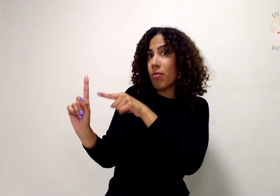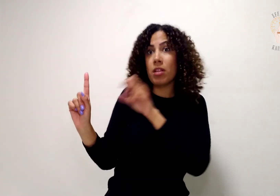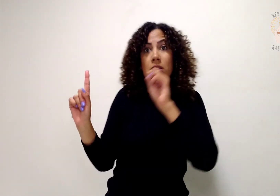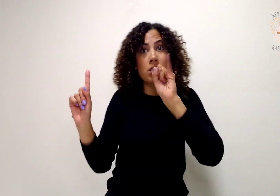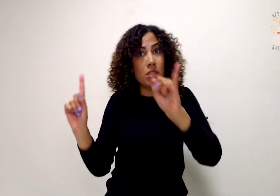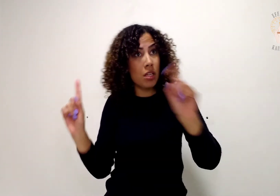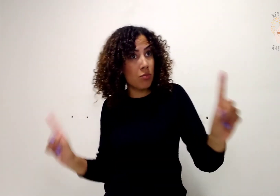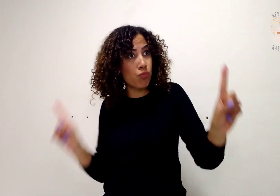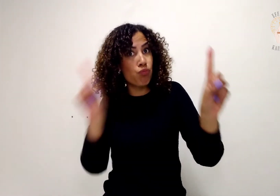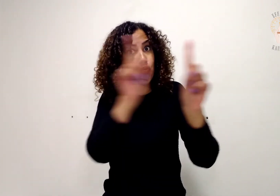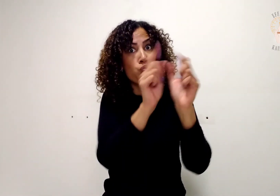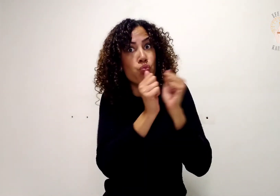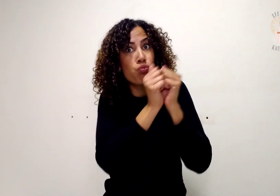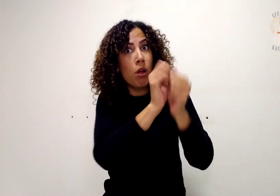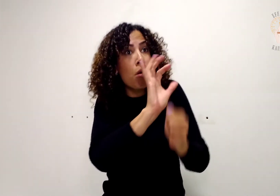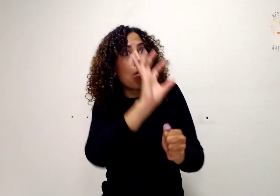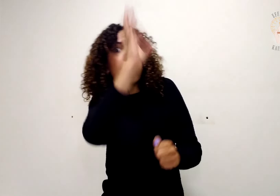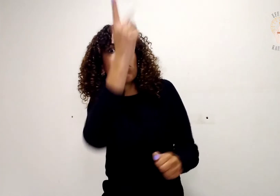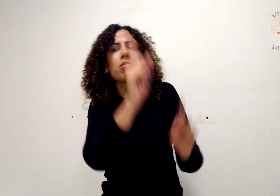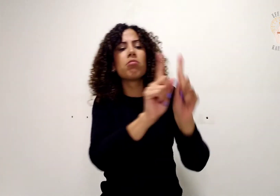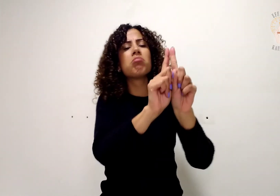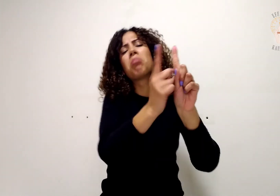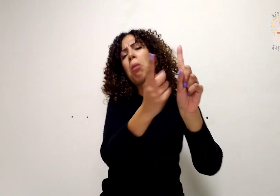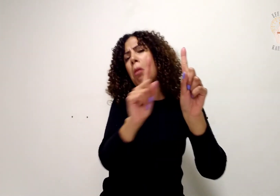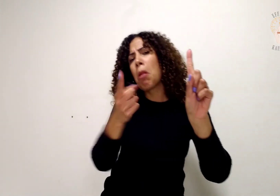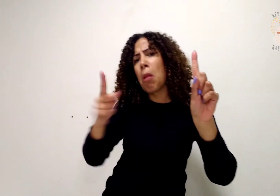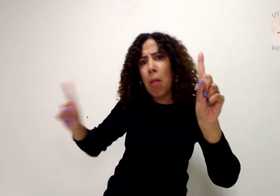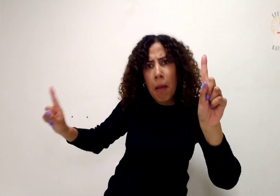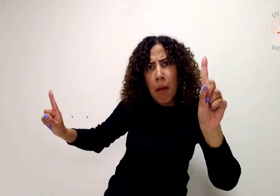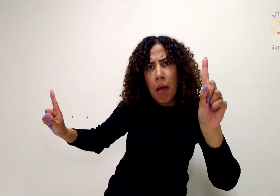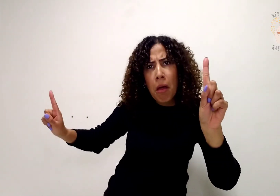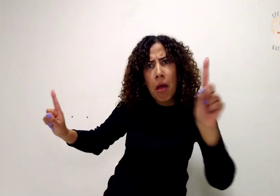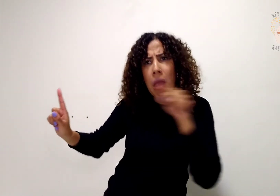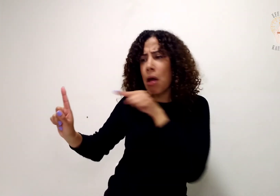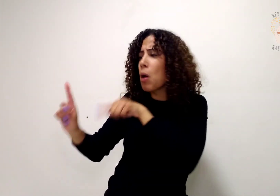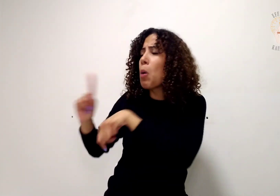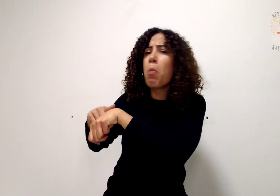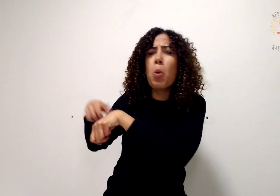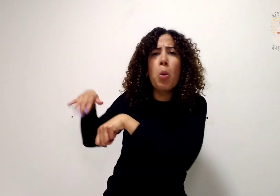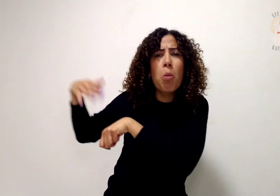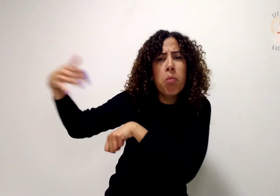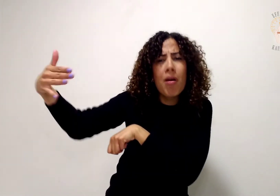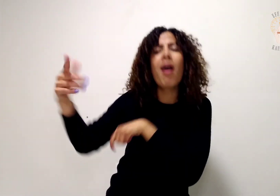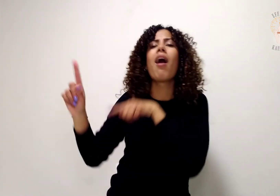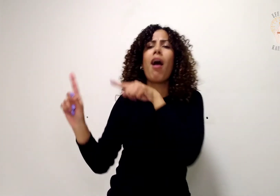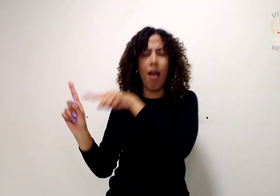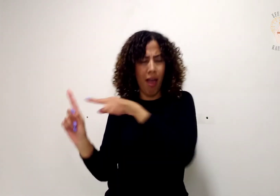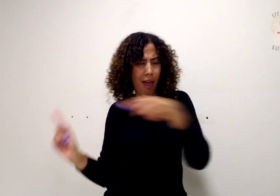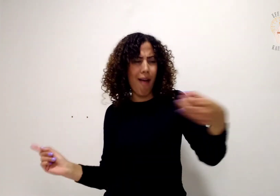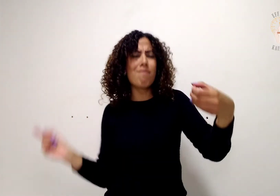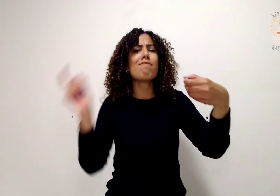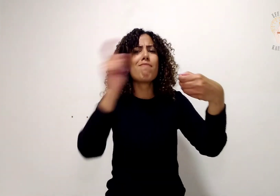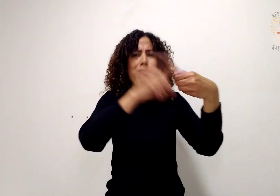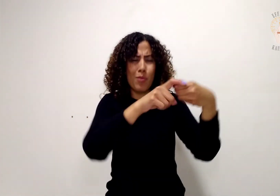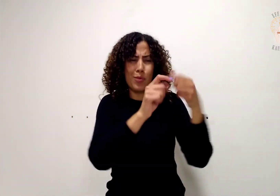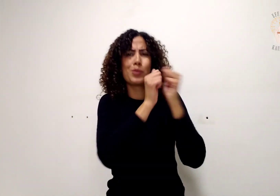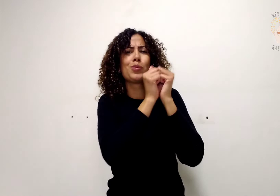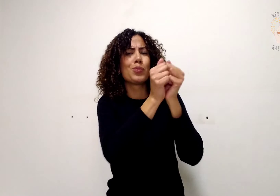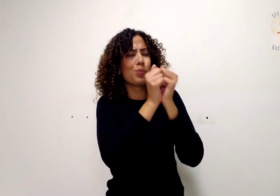espontânea. Se ele te foi retirado por algum tempo, talvez seja para que o tenhas